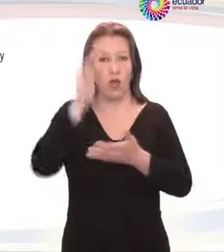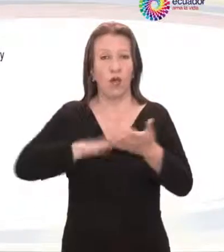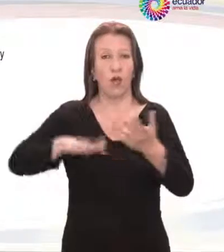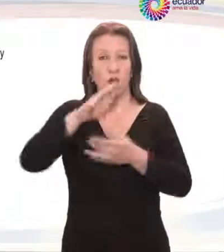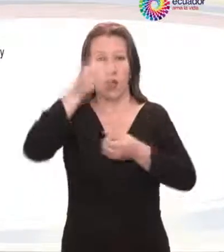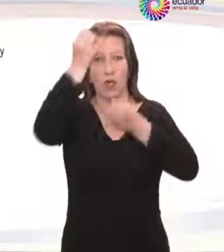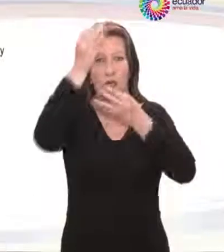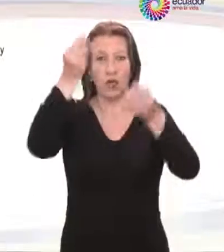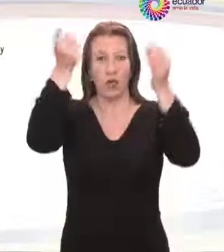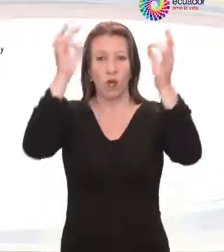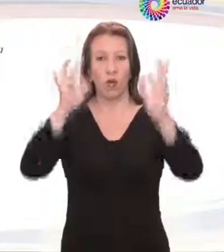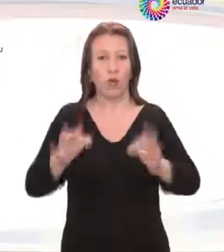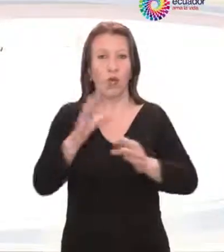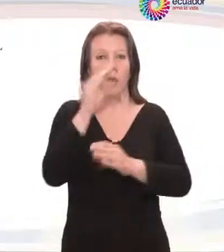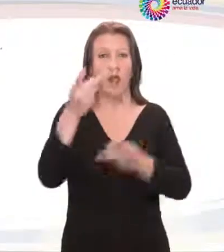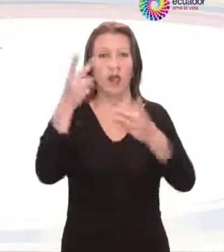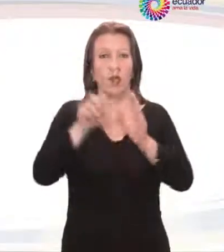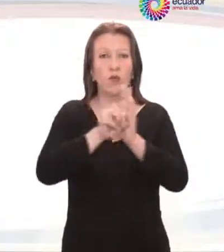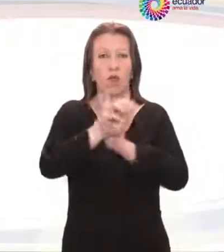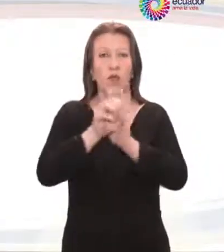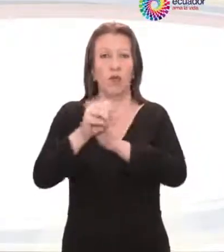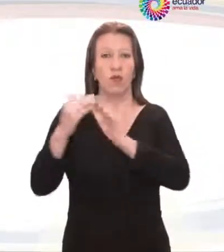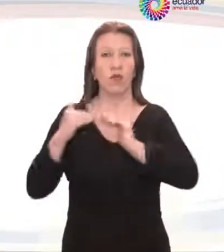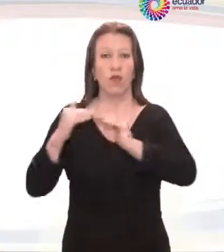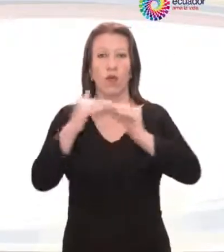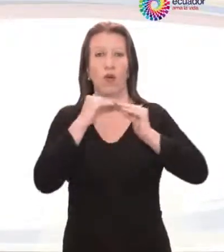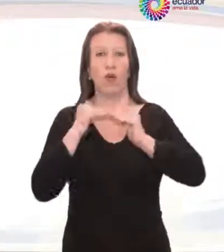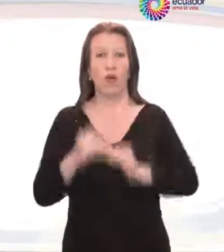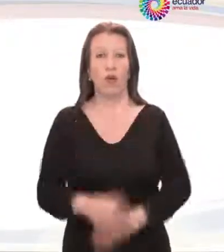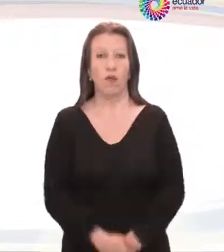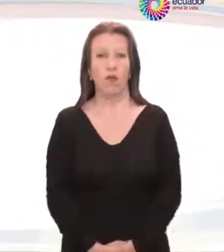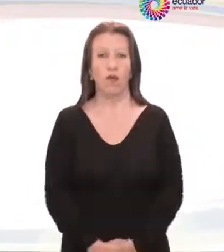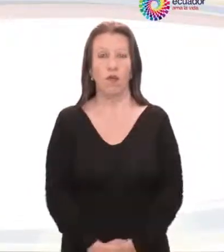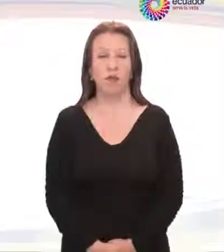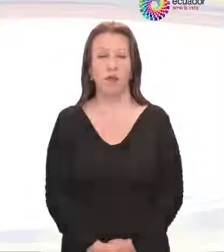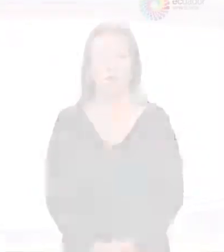rendición de cuentas y deberán distribuirse de forma equitativa.